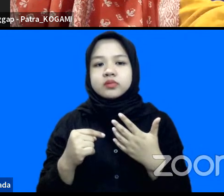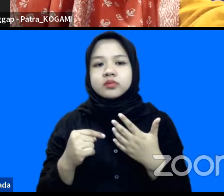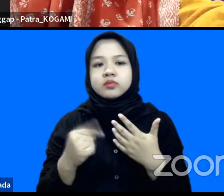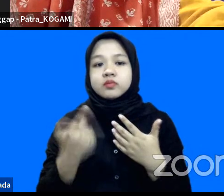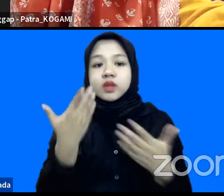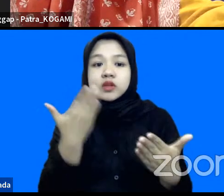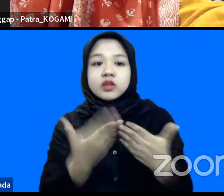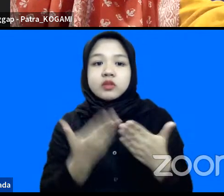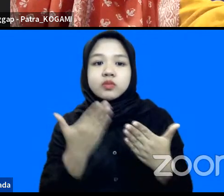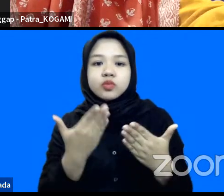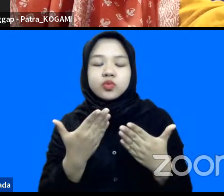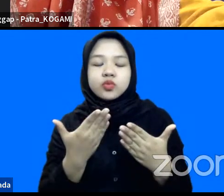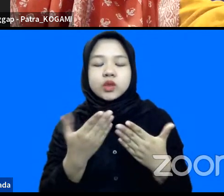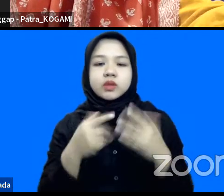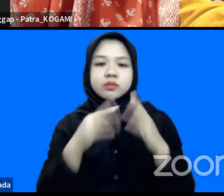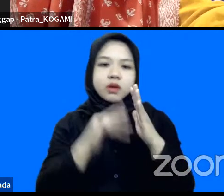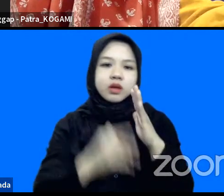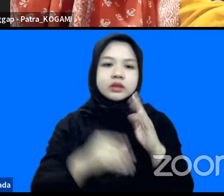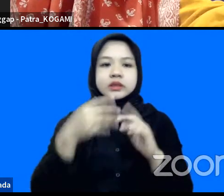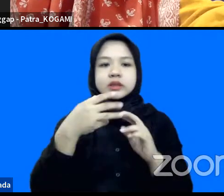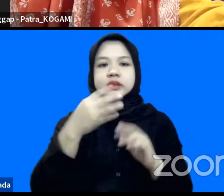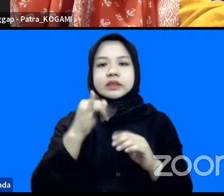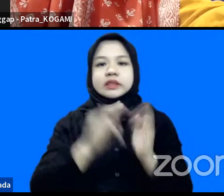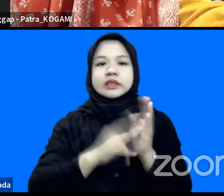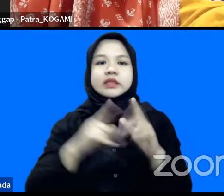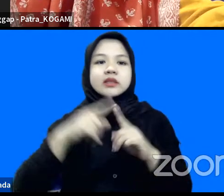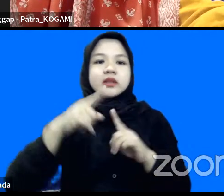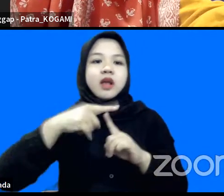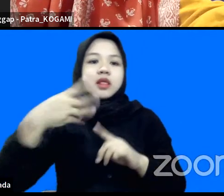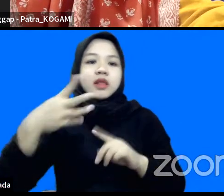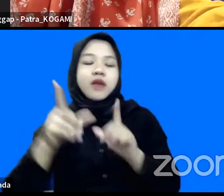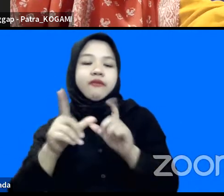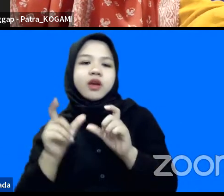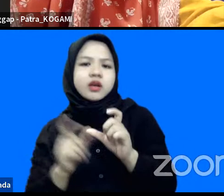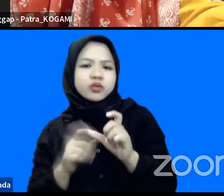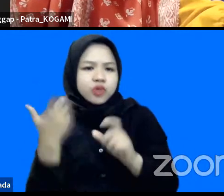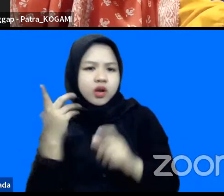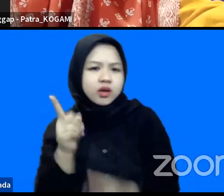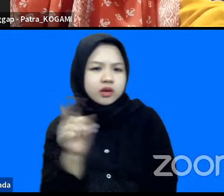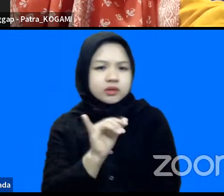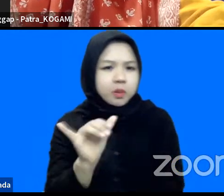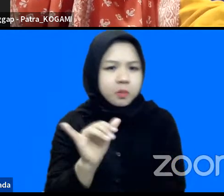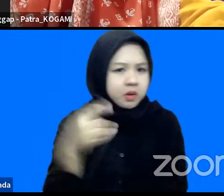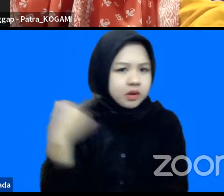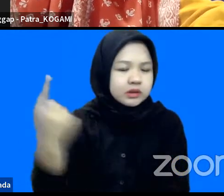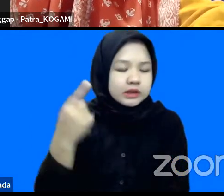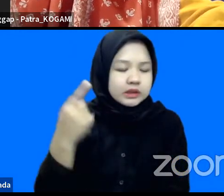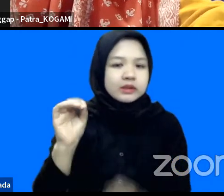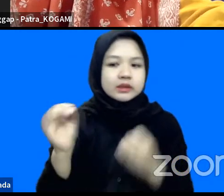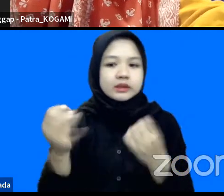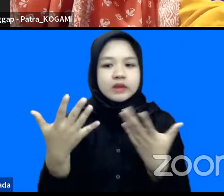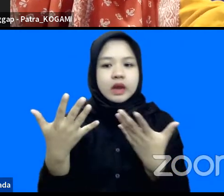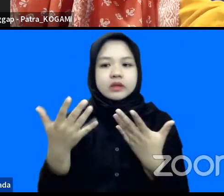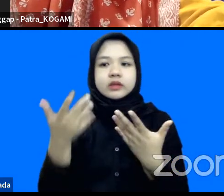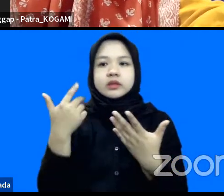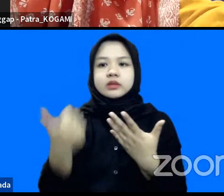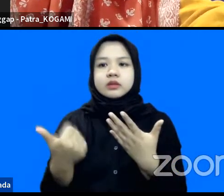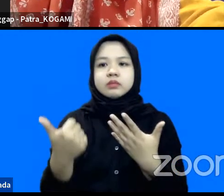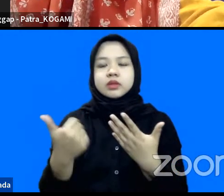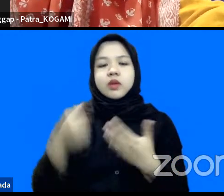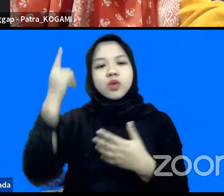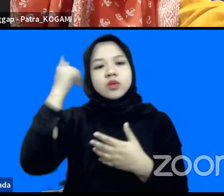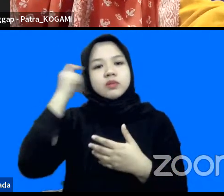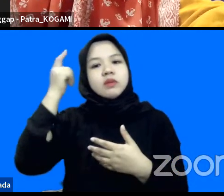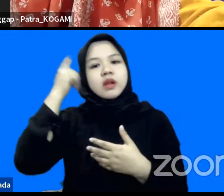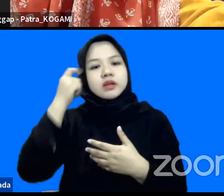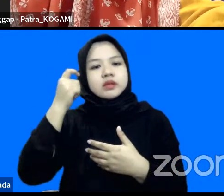ditemui selama mengkaji NatWS khususnya hal yang masih sama atau mungkin yang dimaksud adalah sering terjadi ya dan kemudian ini bisa menjadi pembelajaran